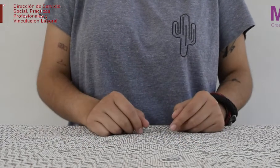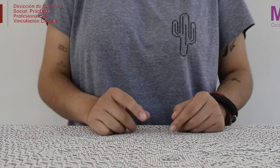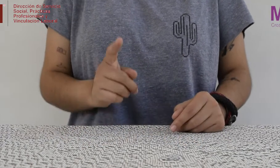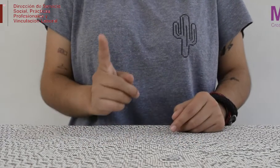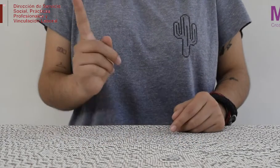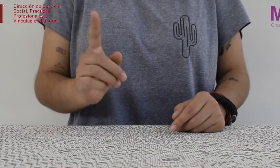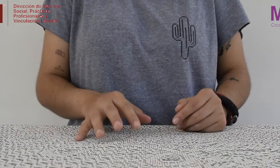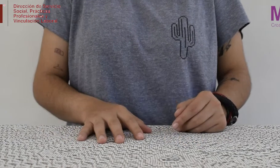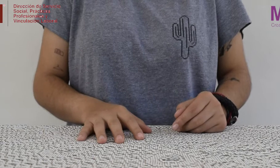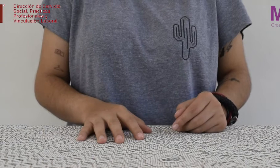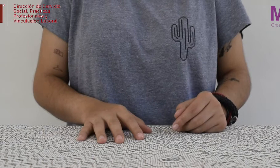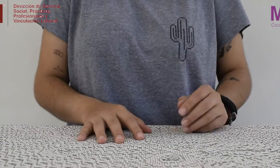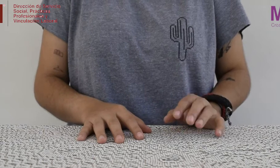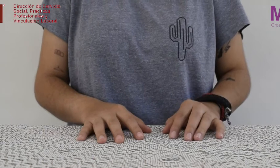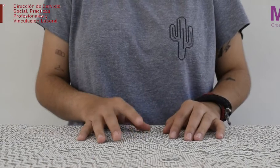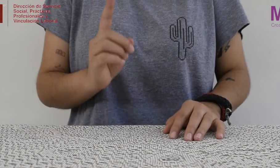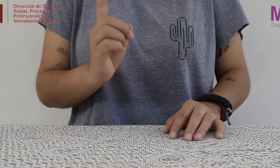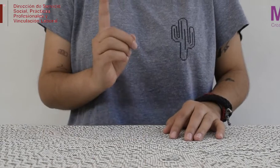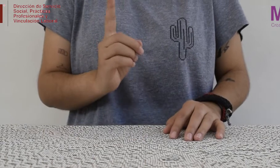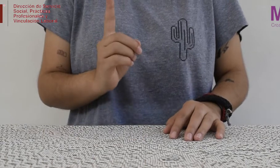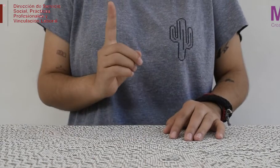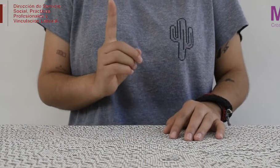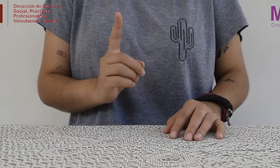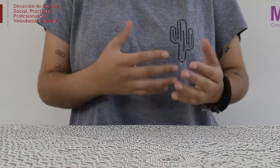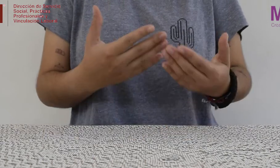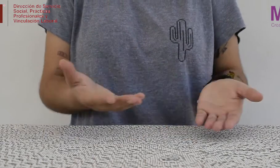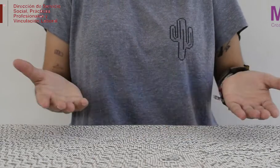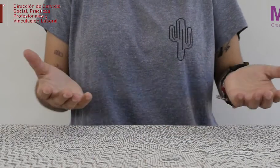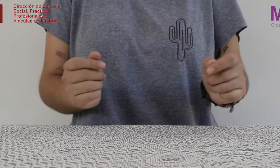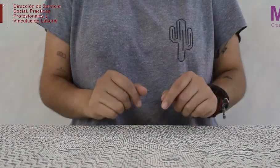conozcas más sobre Teresa Margoles y su pieza titulada Pesquisas.